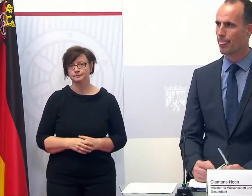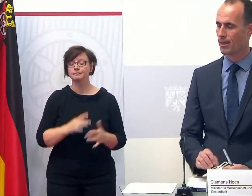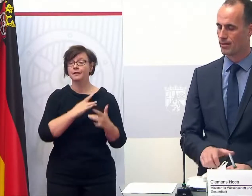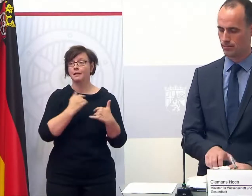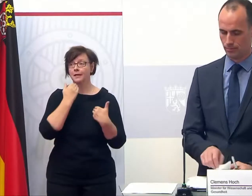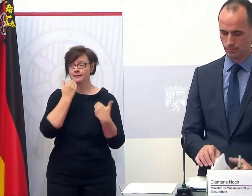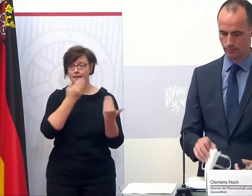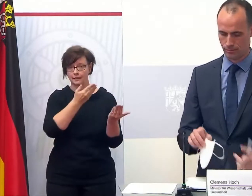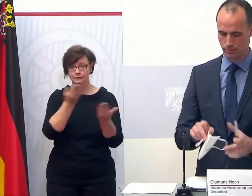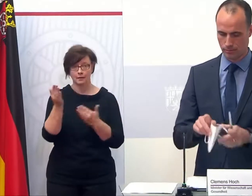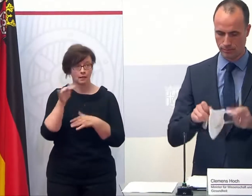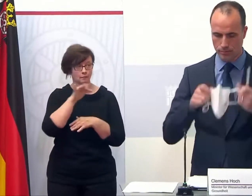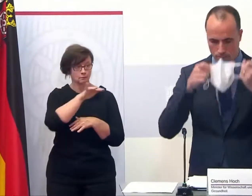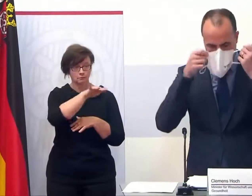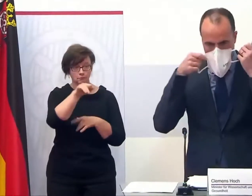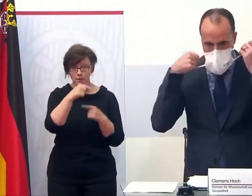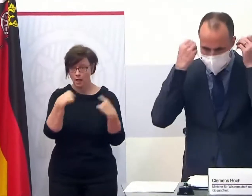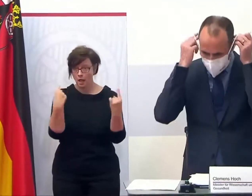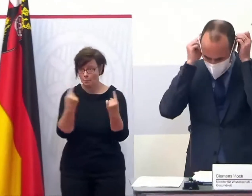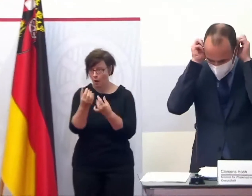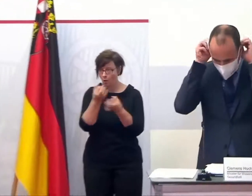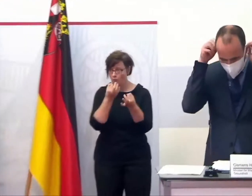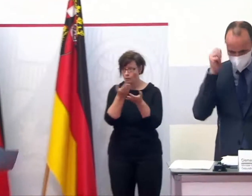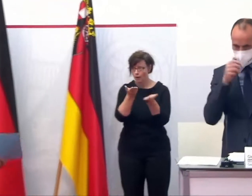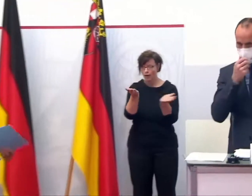Herzlichen Dank. Gibt es noch Fragen hier im Raum?